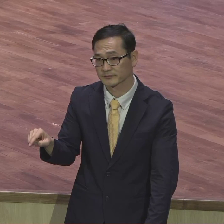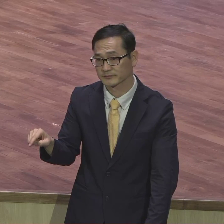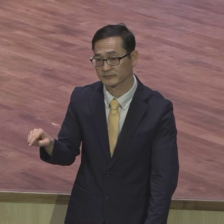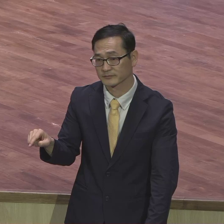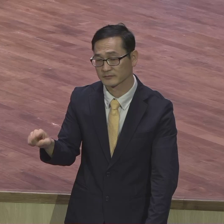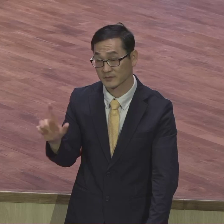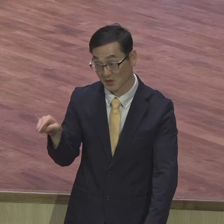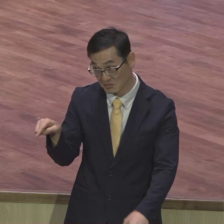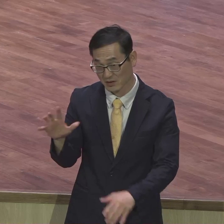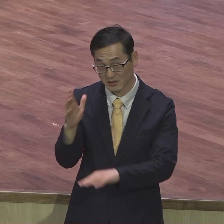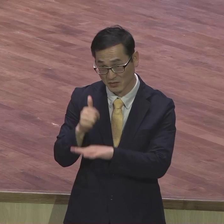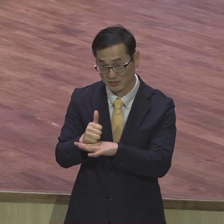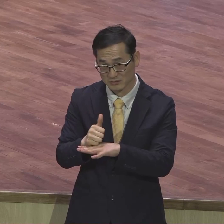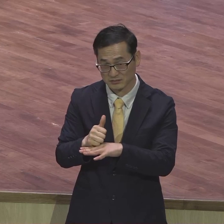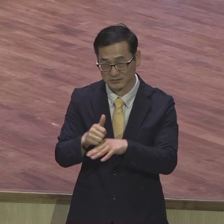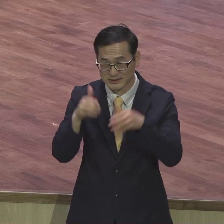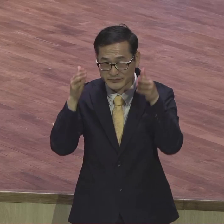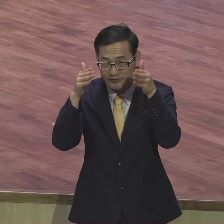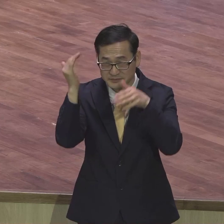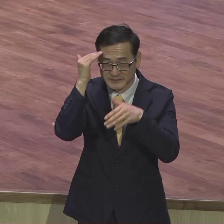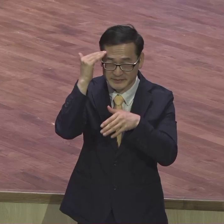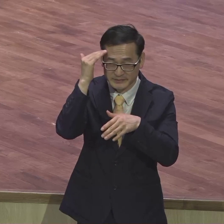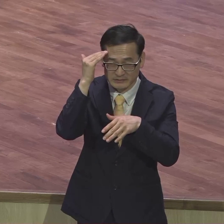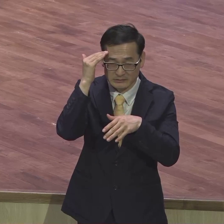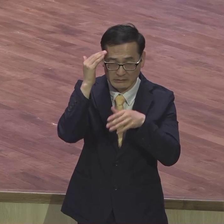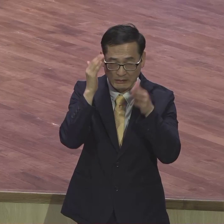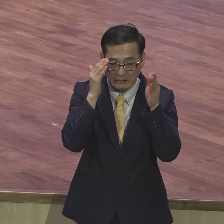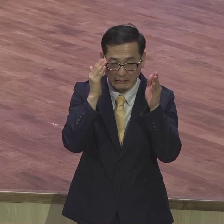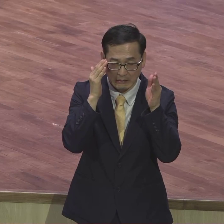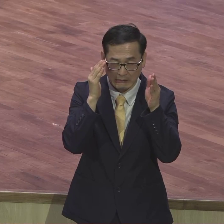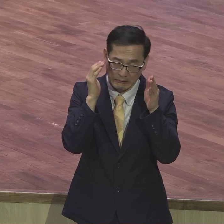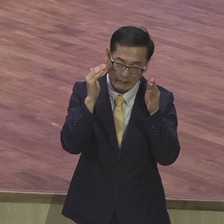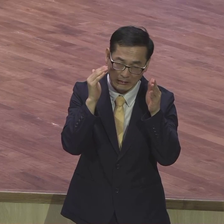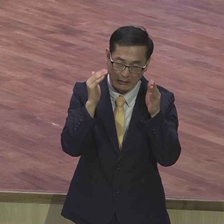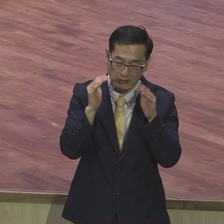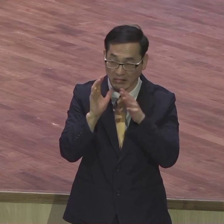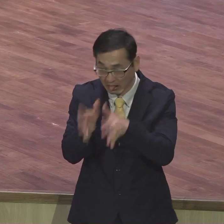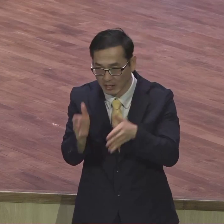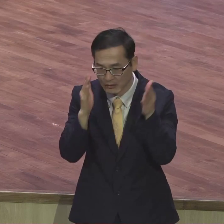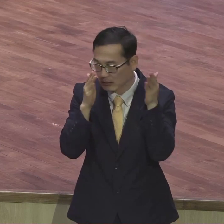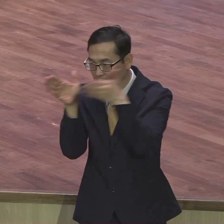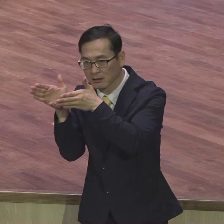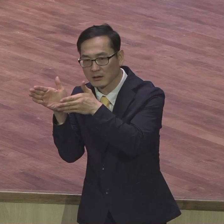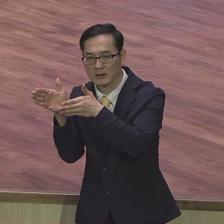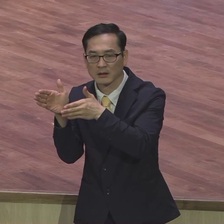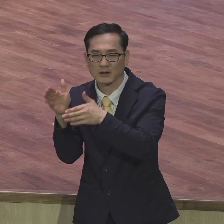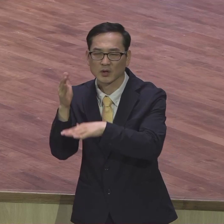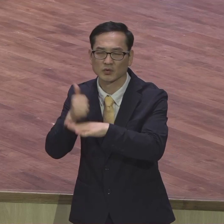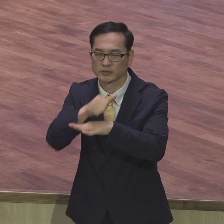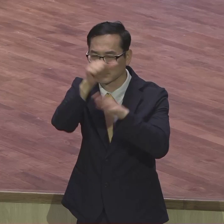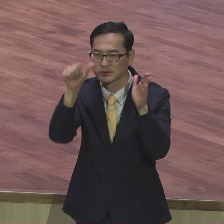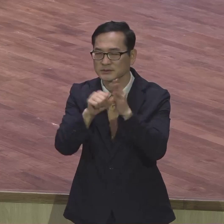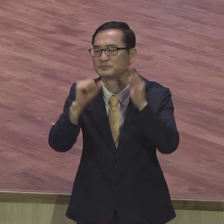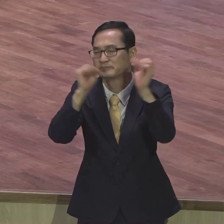후회하게 사는 삶을 살게 만든단 말이에요 가장 중요한 것이 1장부터 11장까지 이런